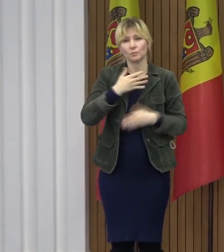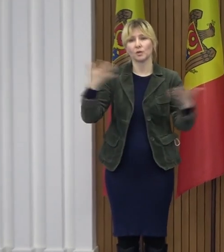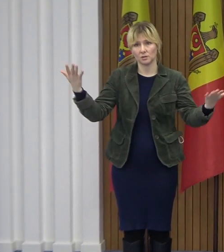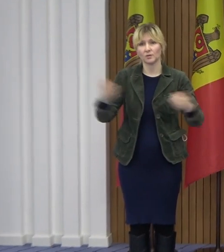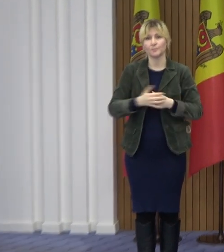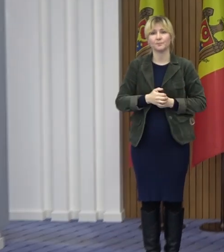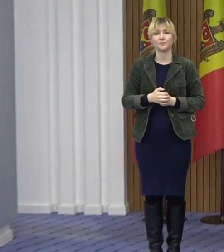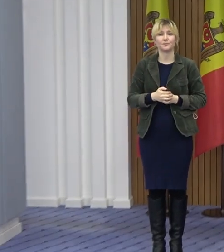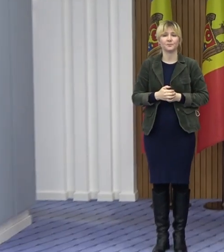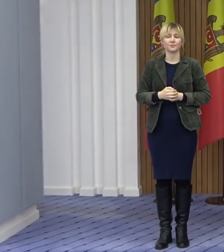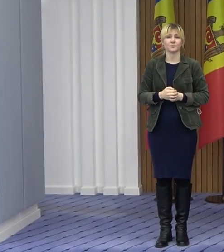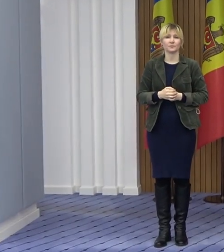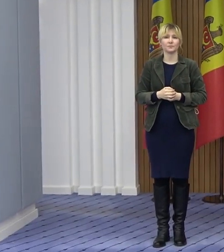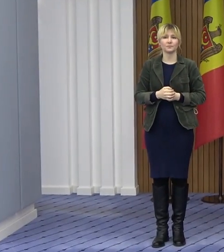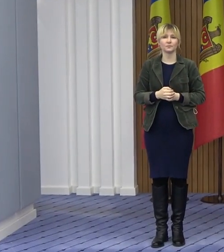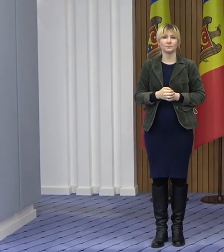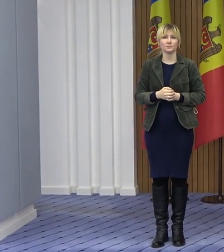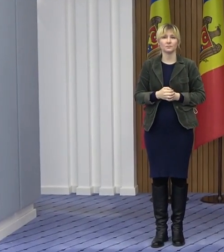MULȚUMIT PENTRU VIZIONARE!